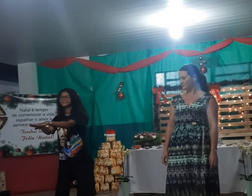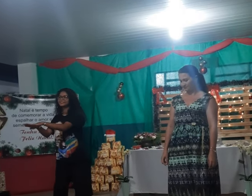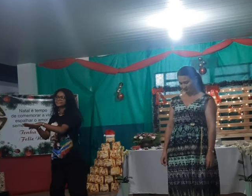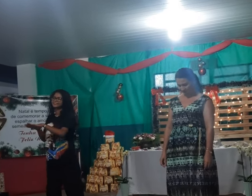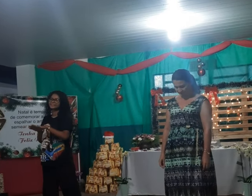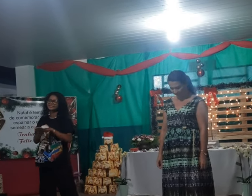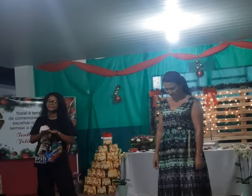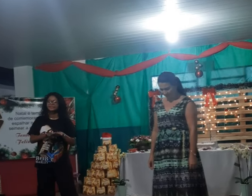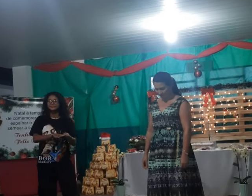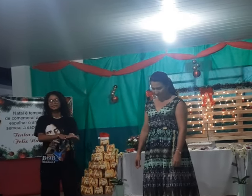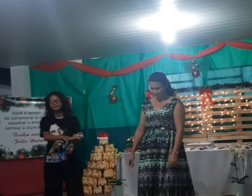todo,